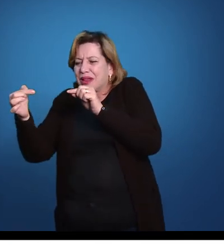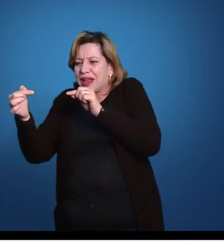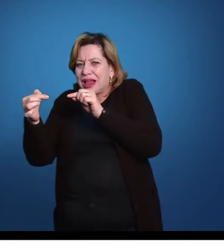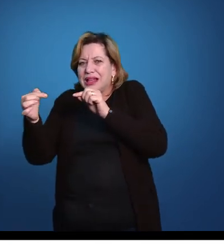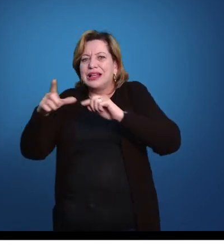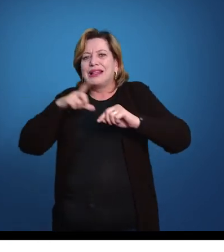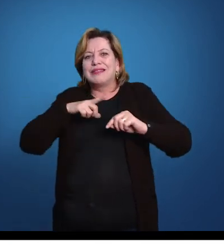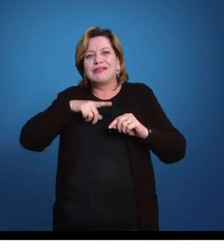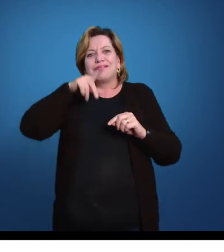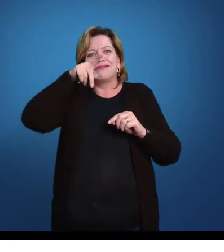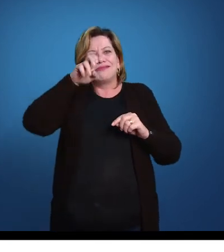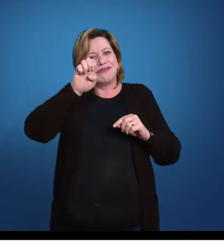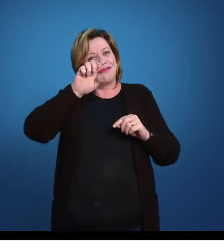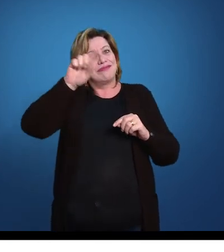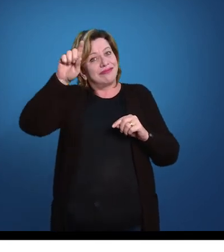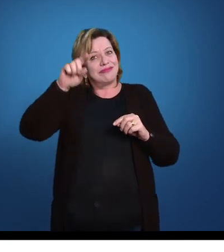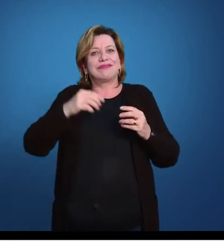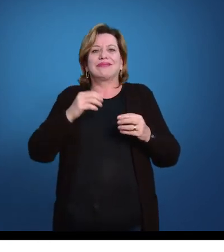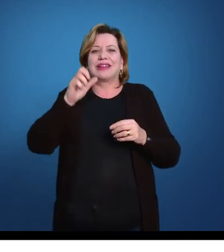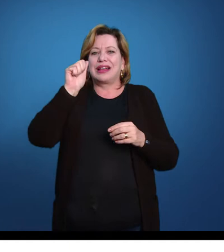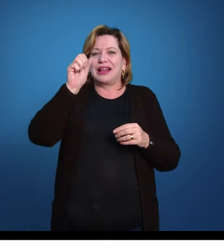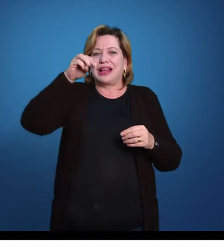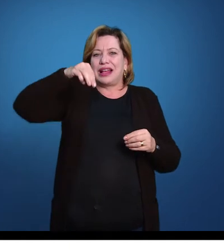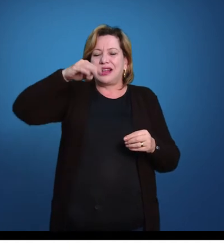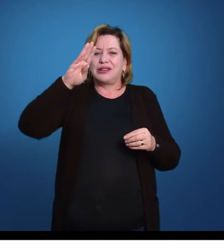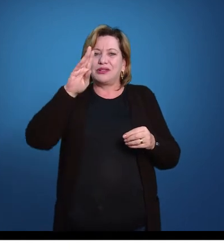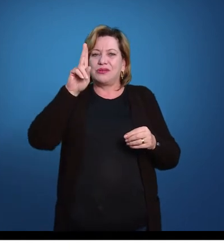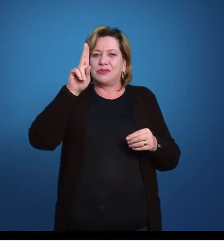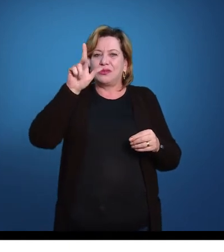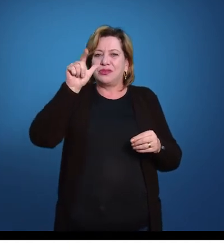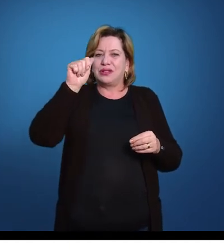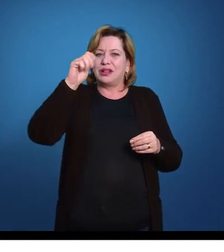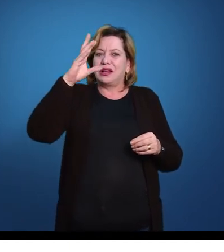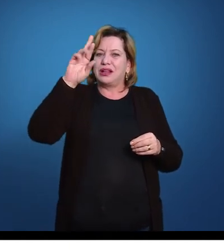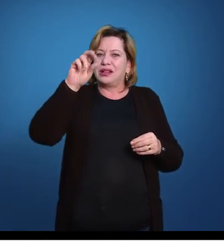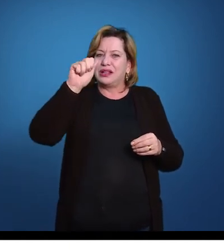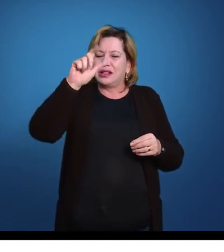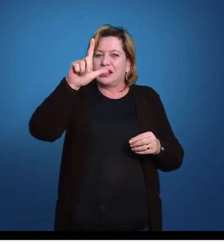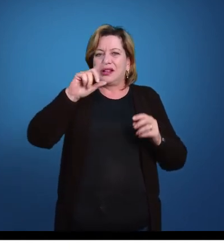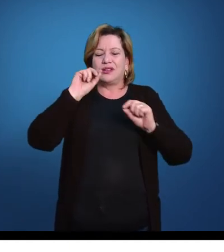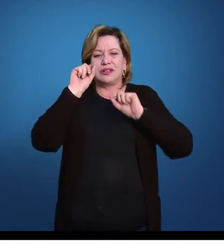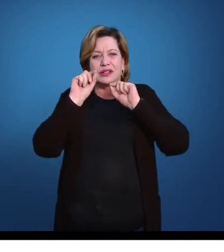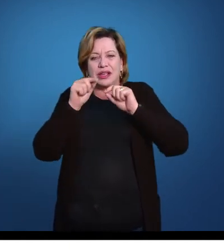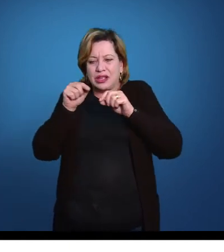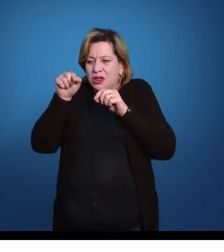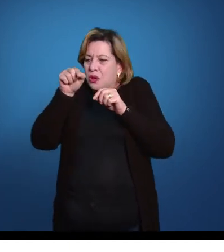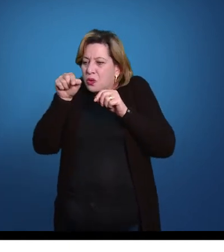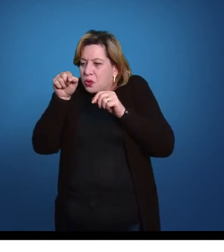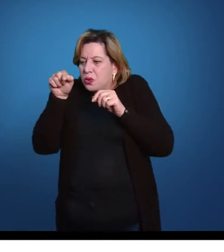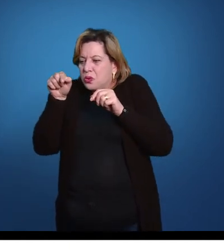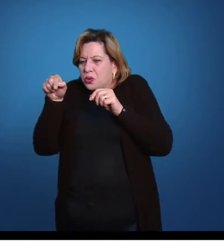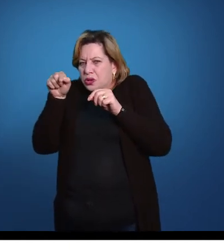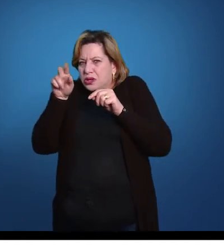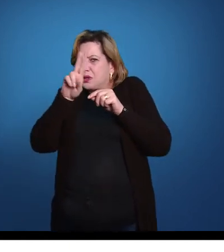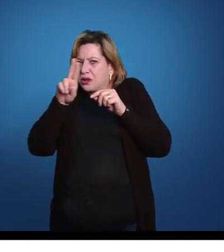ambulacrais. Esse pé ambulacral, ele é formado por ampola, que seria esses redondinhos aqui, como se fosse realmente